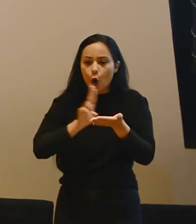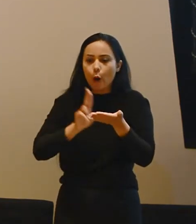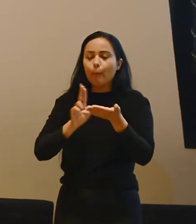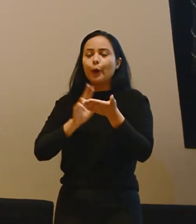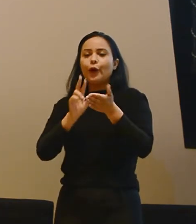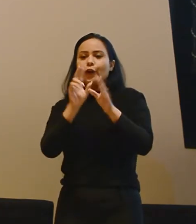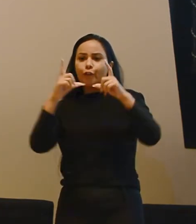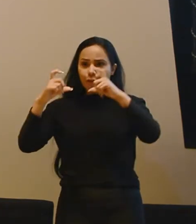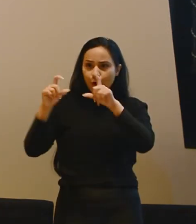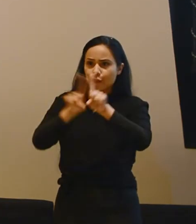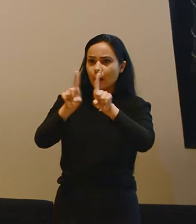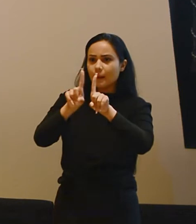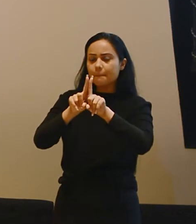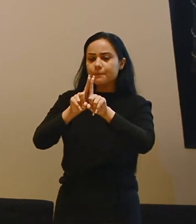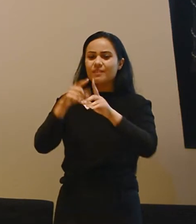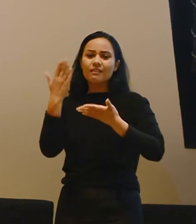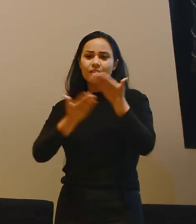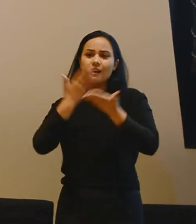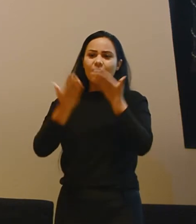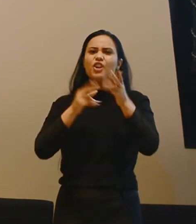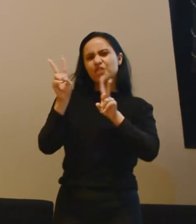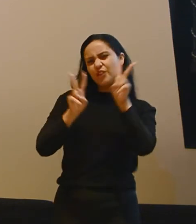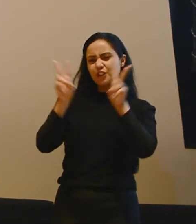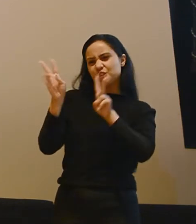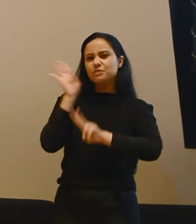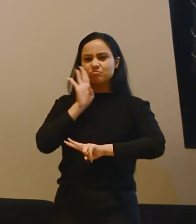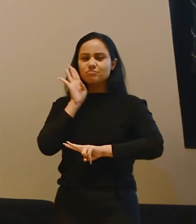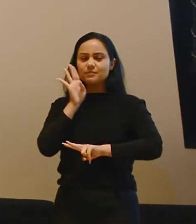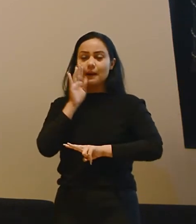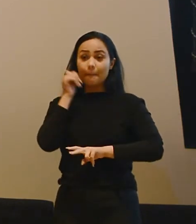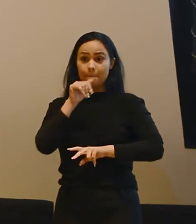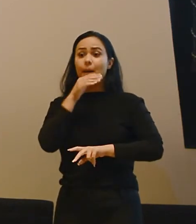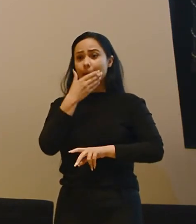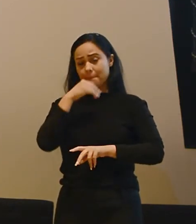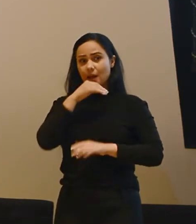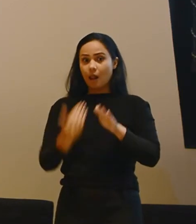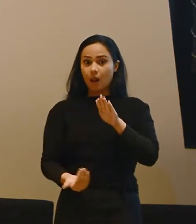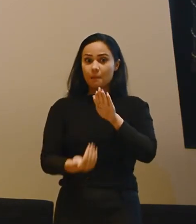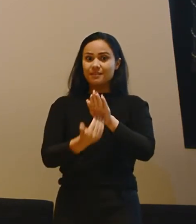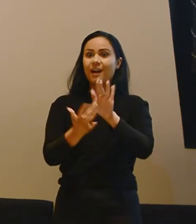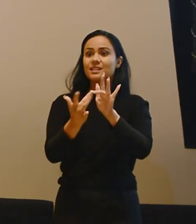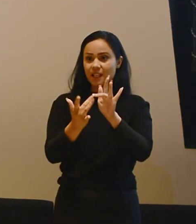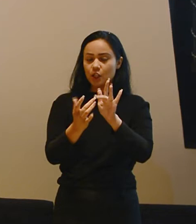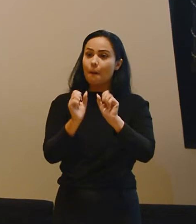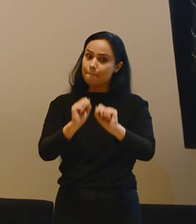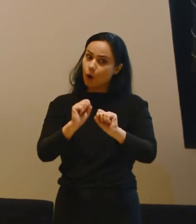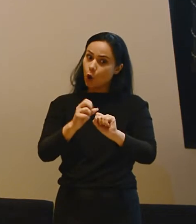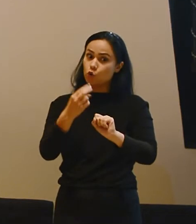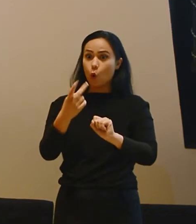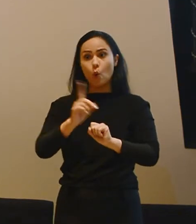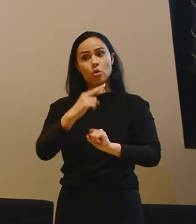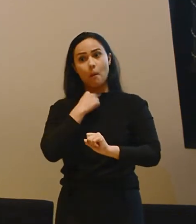colocar foto. Então isso torna aquilo ali bem divertido. E os pais conseguem limitar o acesso do que a criança pode ou não